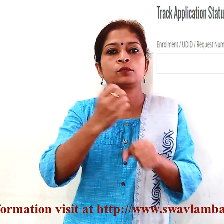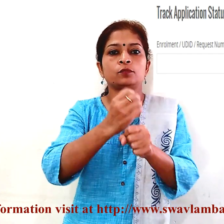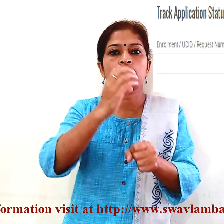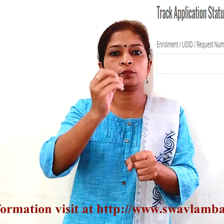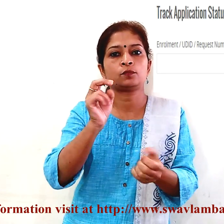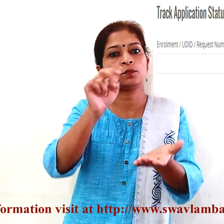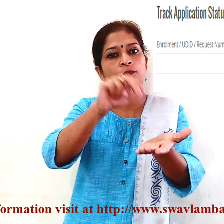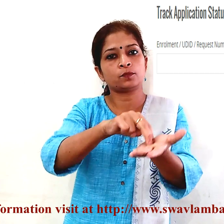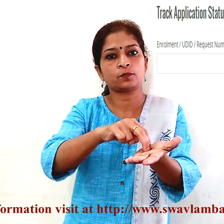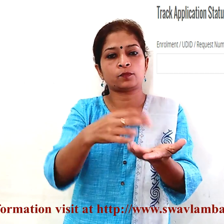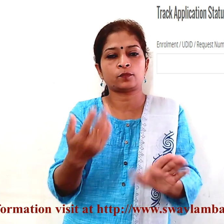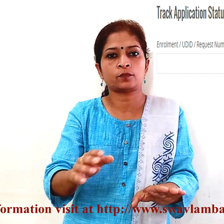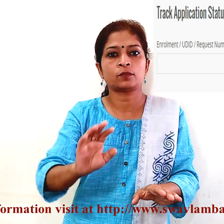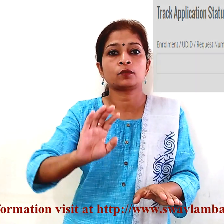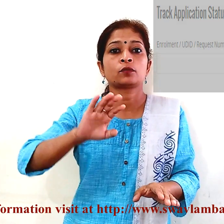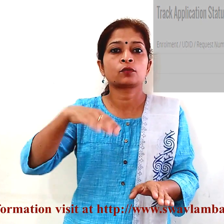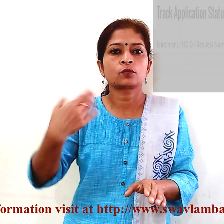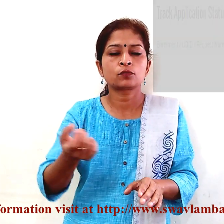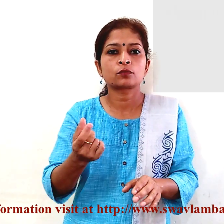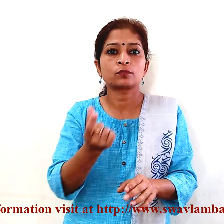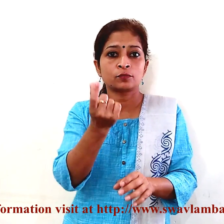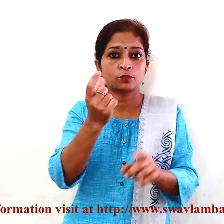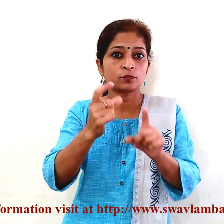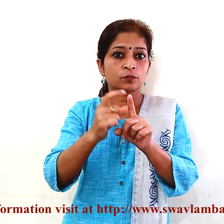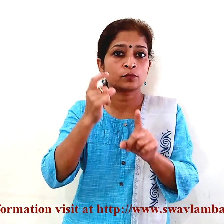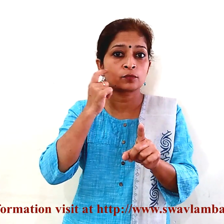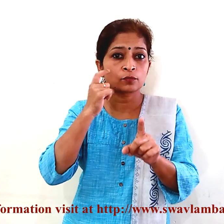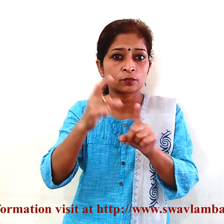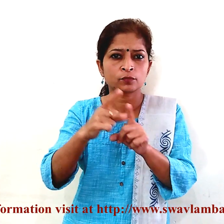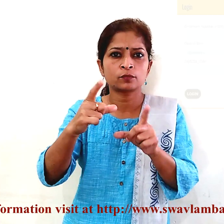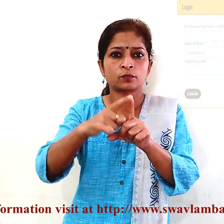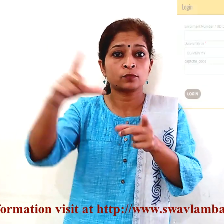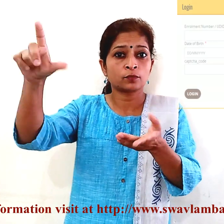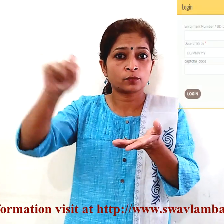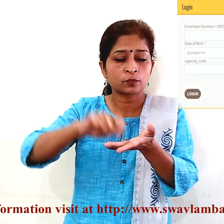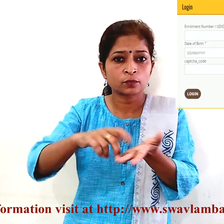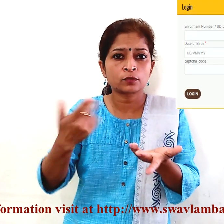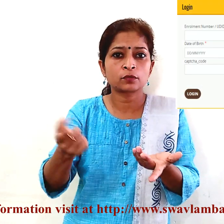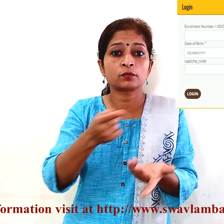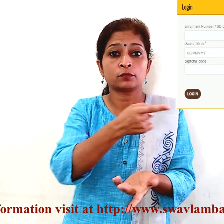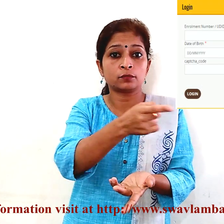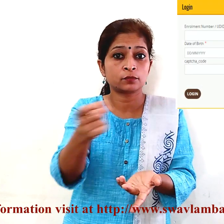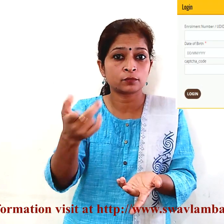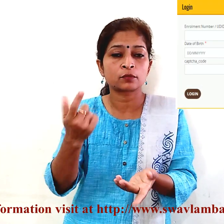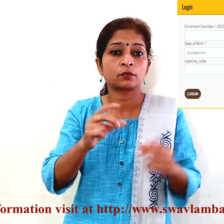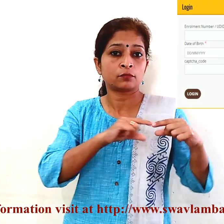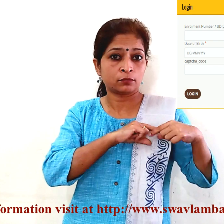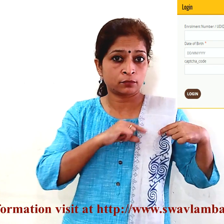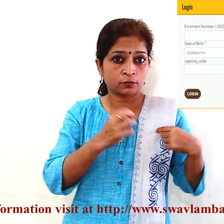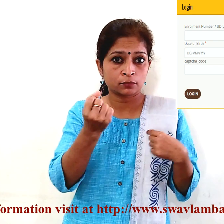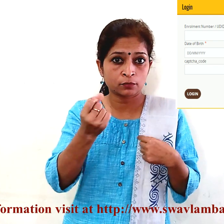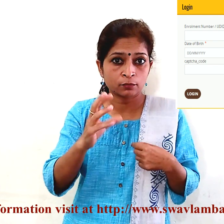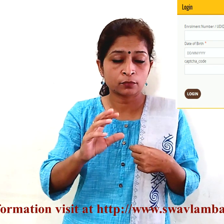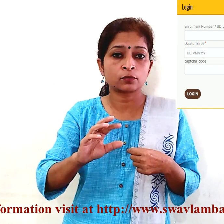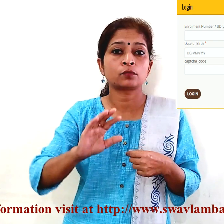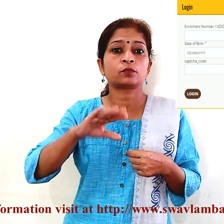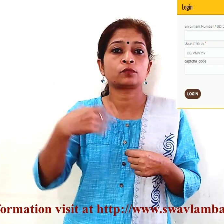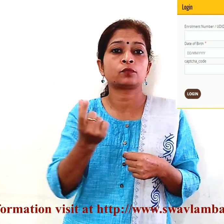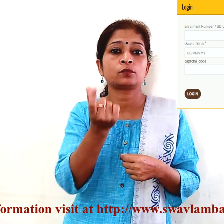अपना Unique Disability ID Card डाउन्लोड करने के लिए आपको Enrollment No. UDID